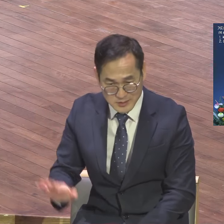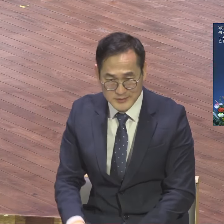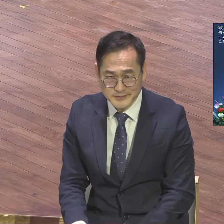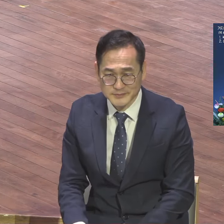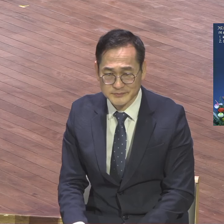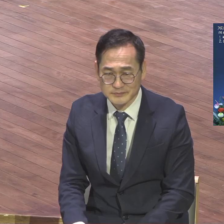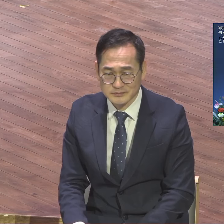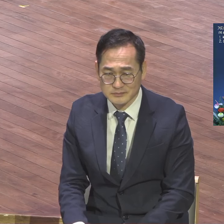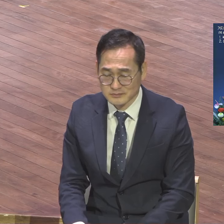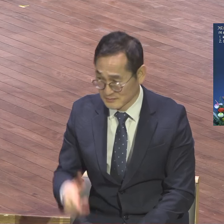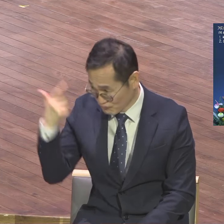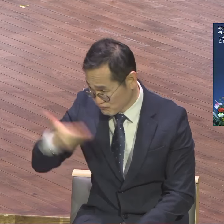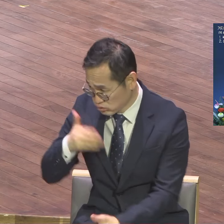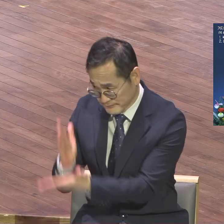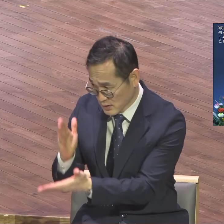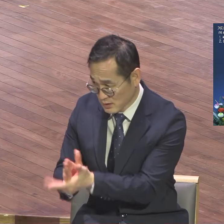나중에가 어디 있어요 나중에